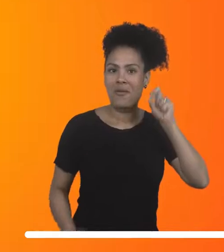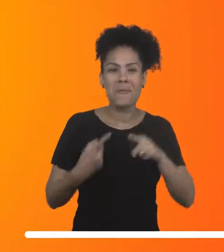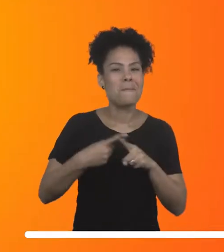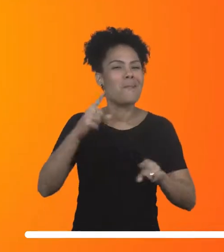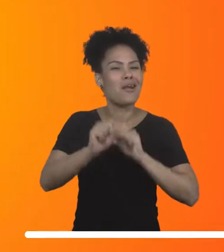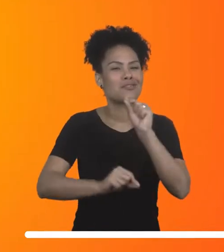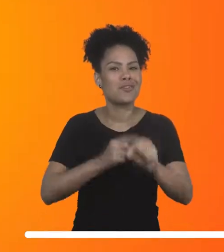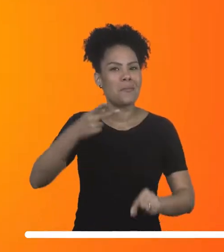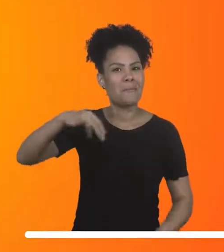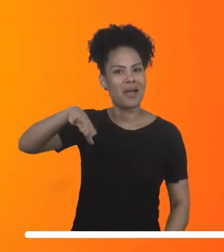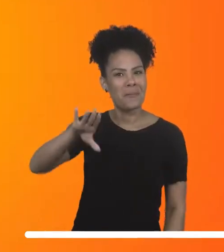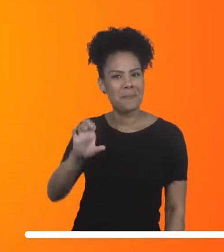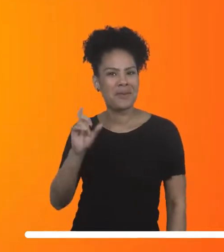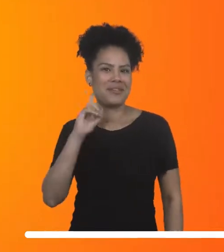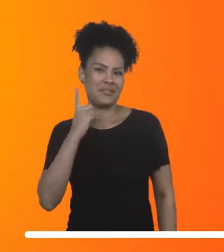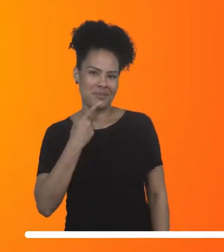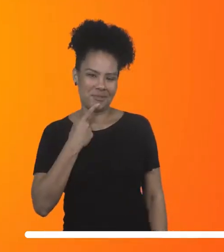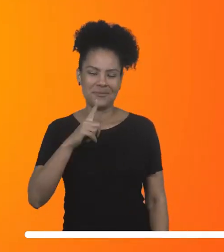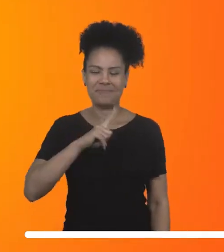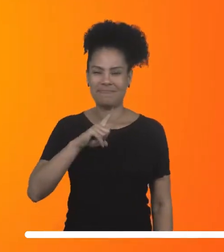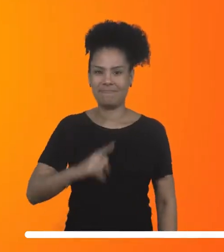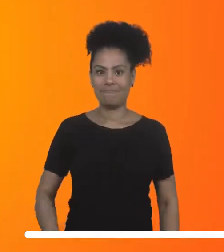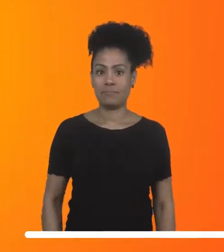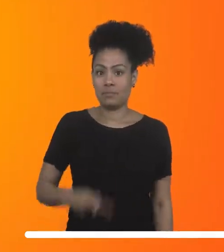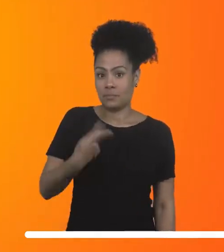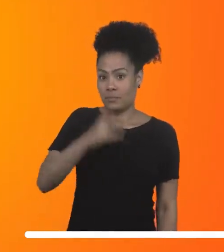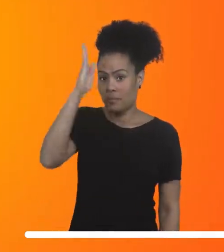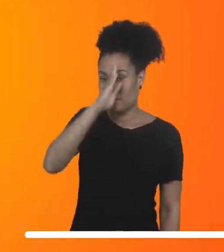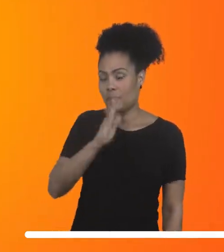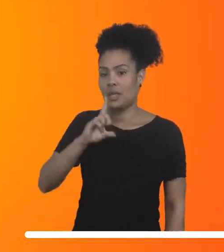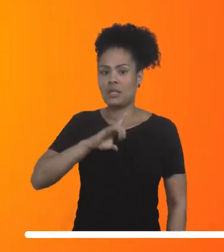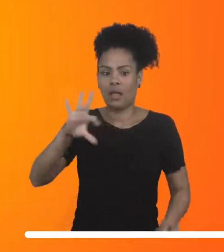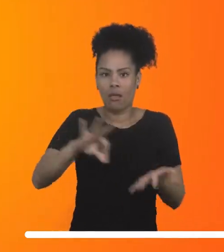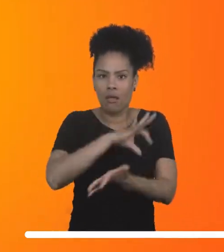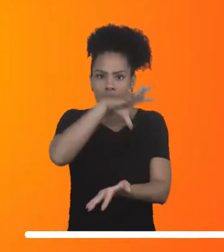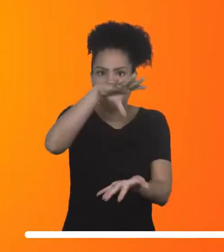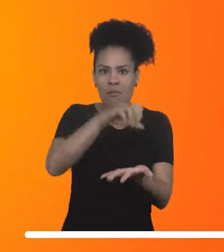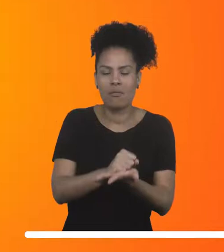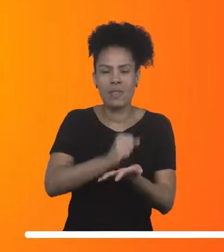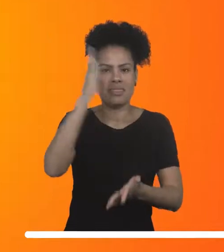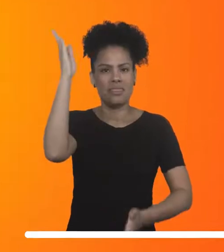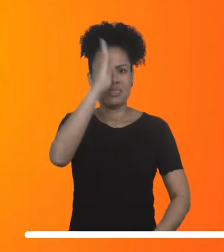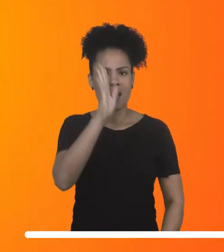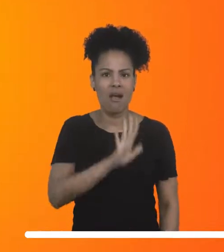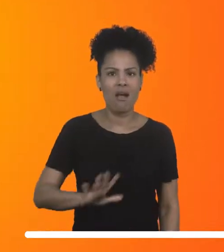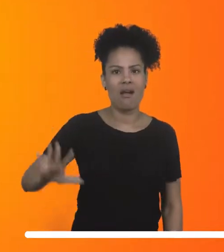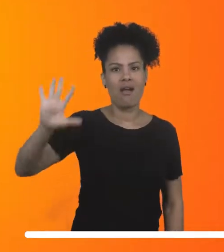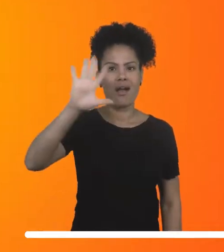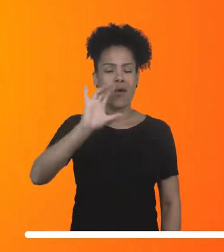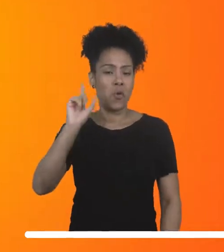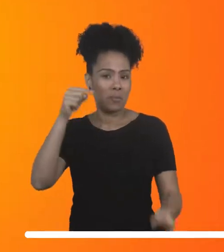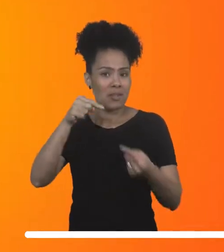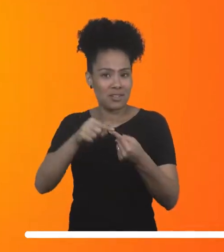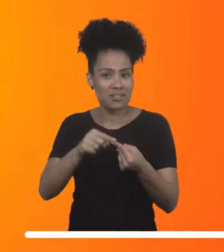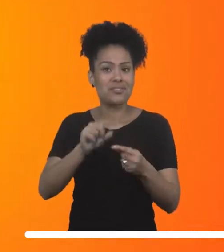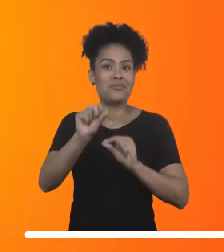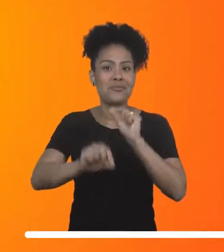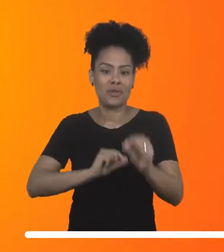surdos. Inclusive, no Brasil, existe um cadastro nacional de Kodas, cujo objetivo é o mesmo, divulgar eventos e